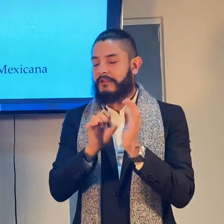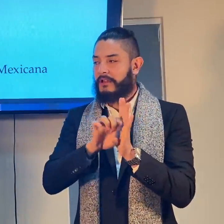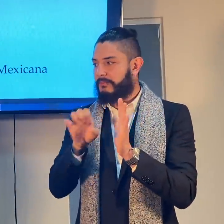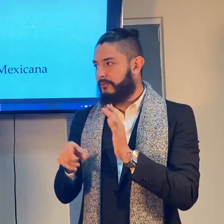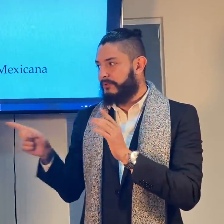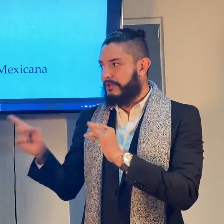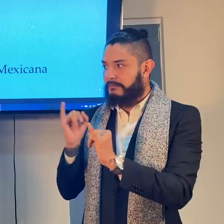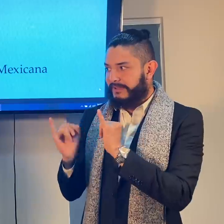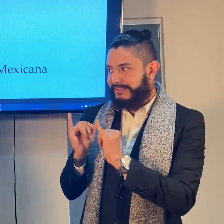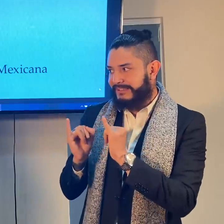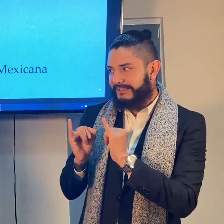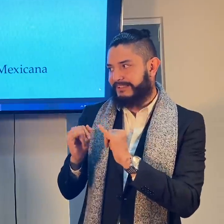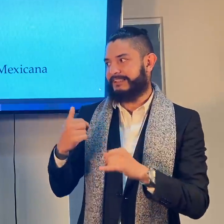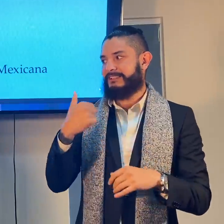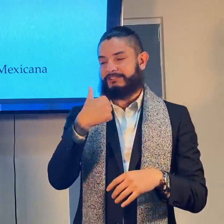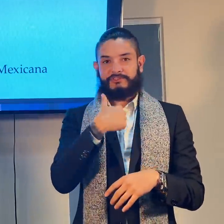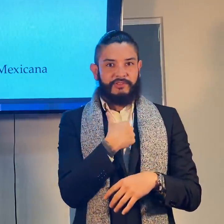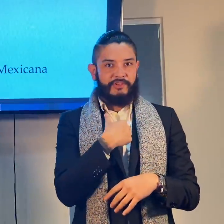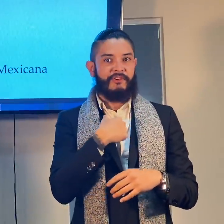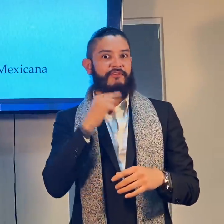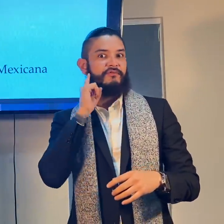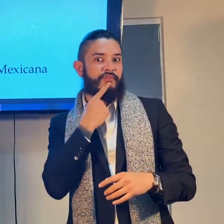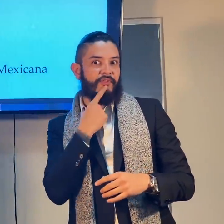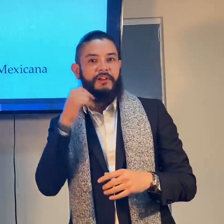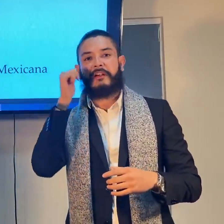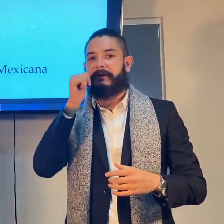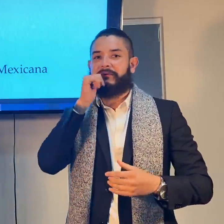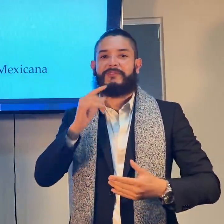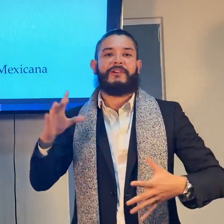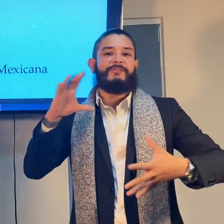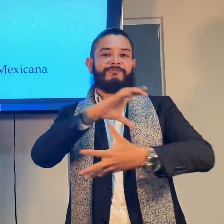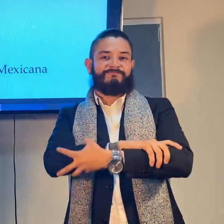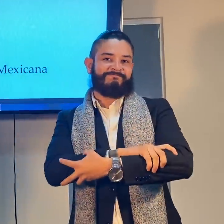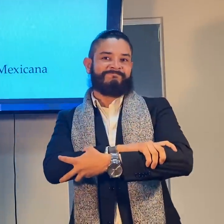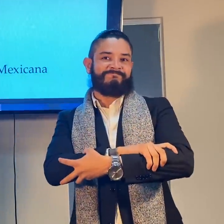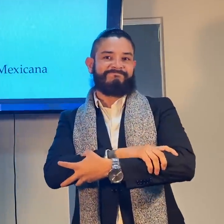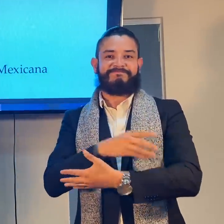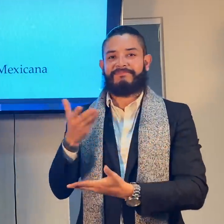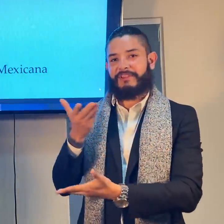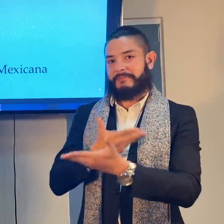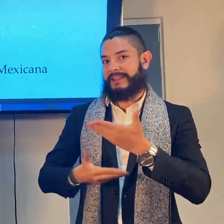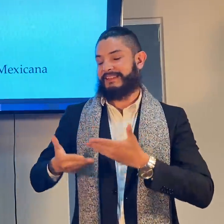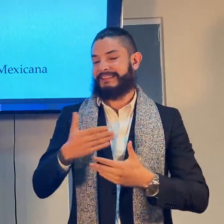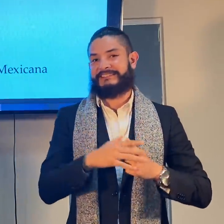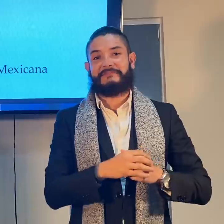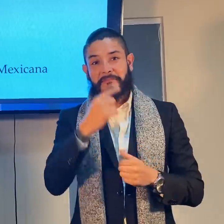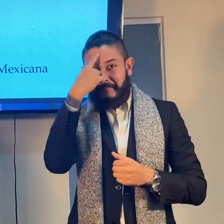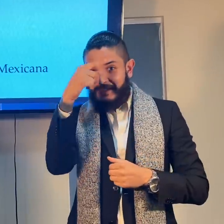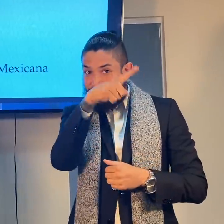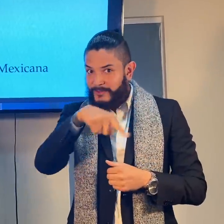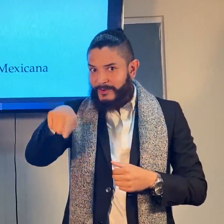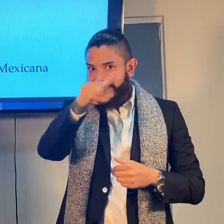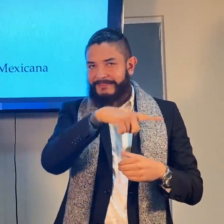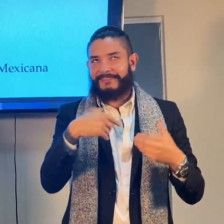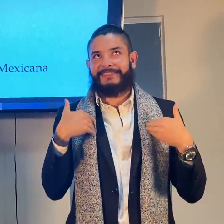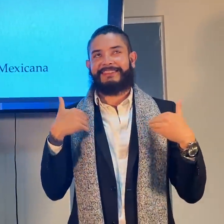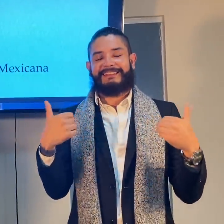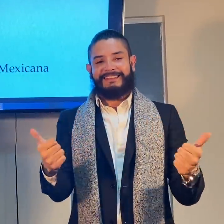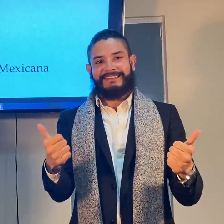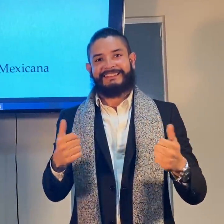Por ejemplo, cuando hay un intérprete, yo que soy sordo, siempre estamos de la mano compartiendo para que